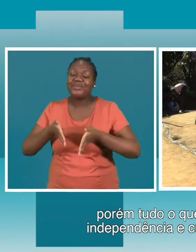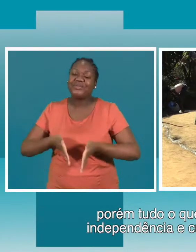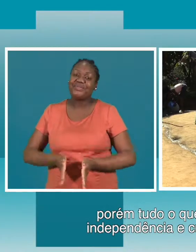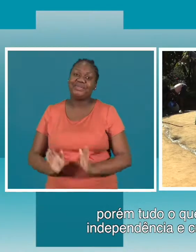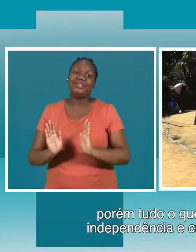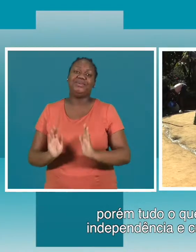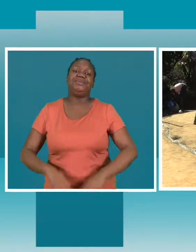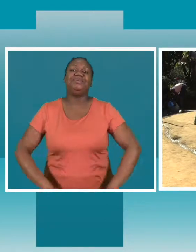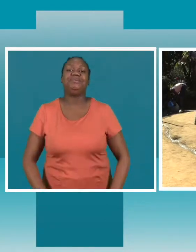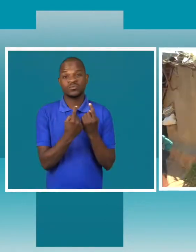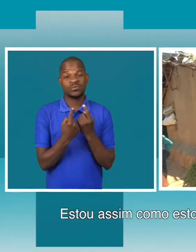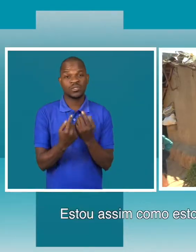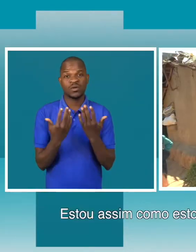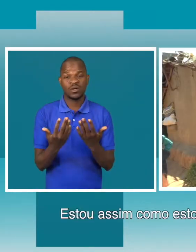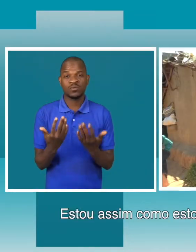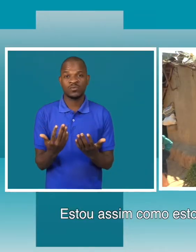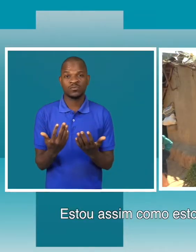e cuidar dos seus filhos.